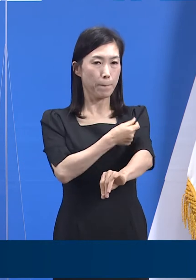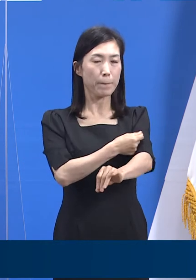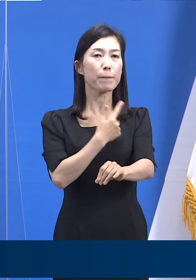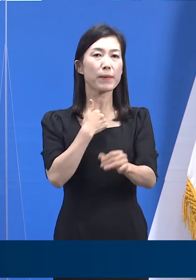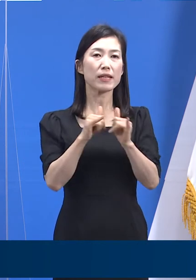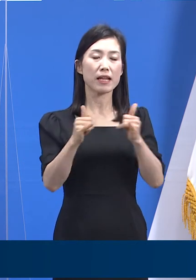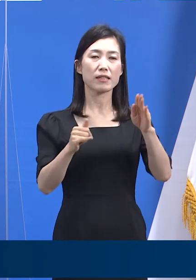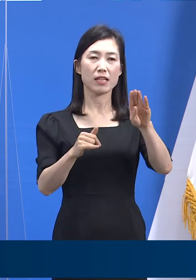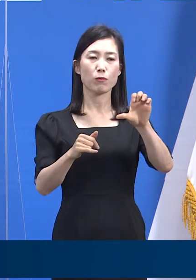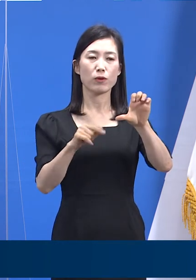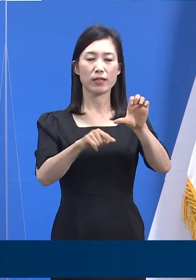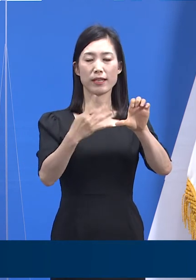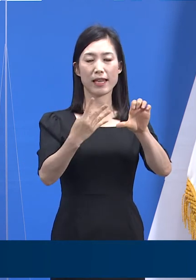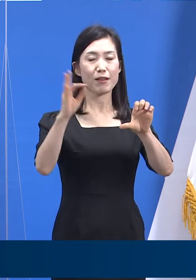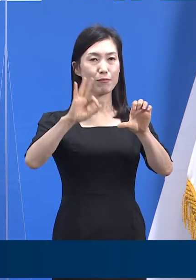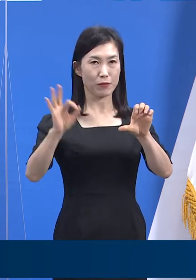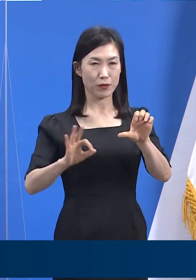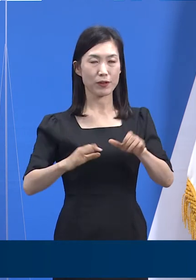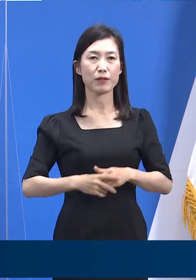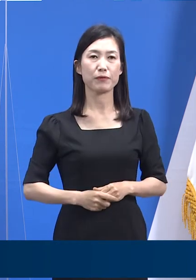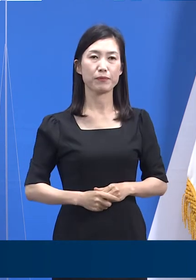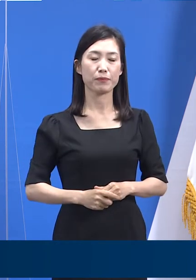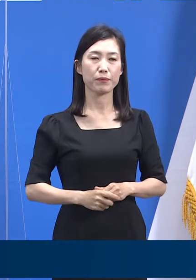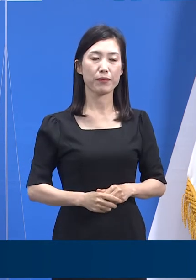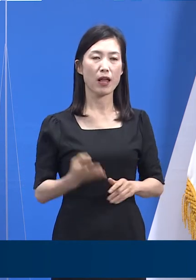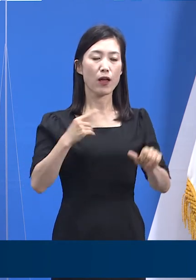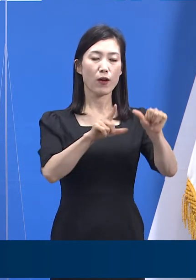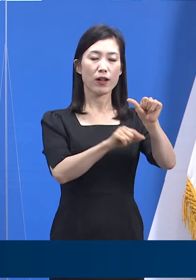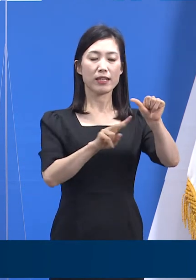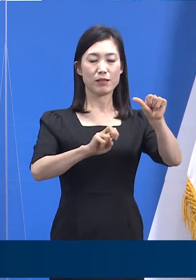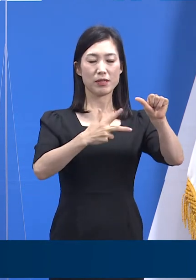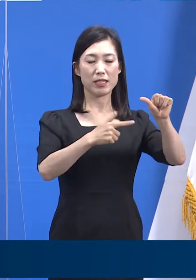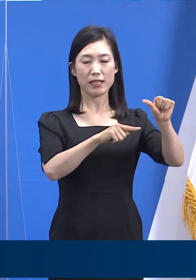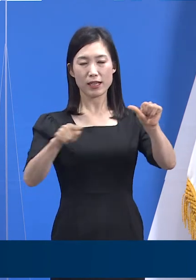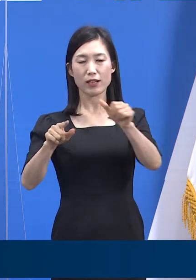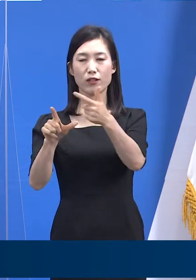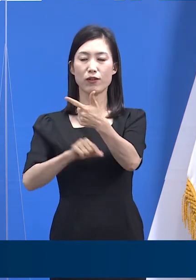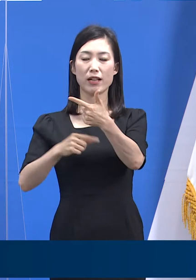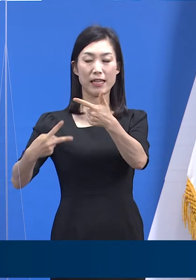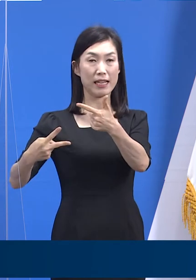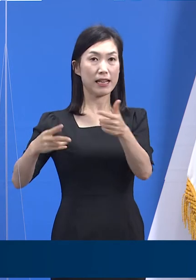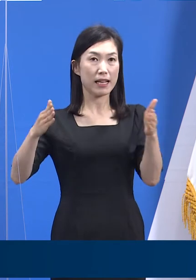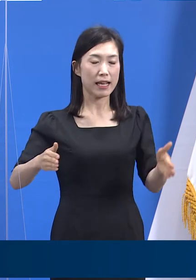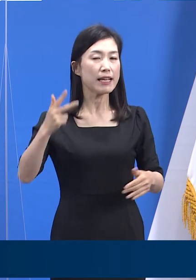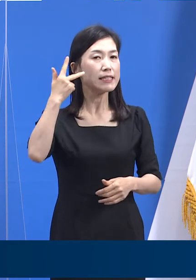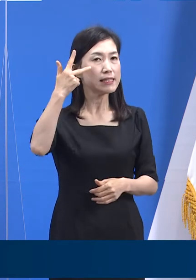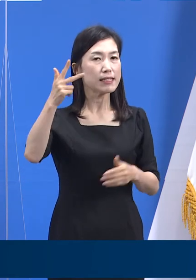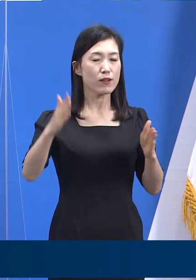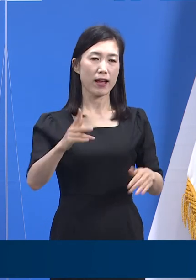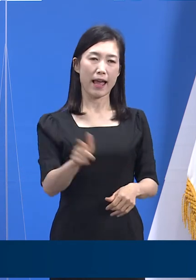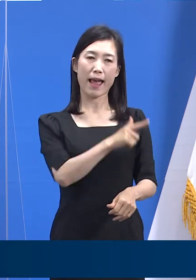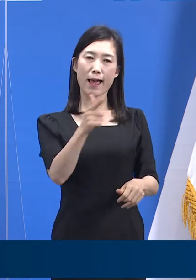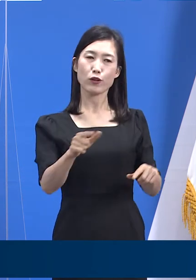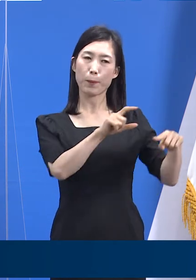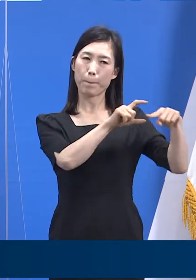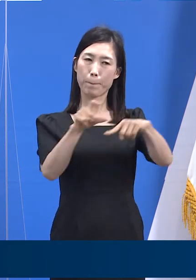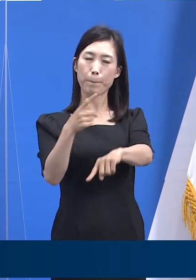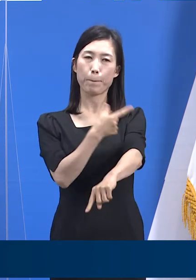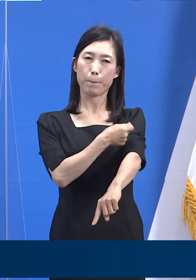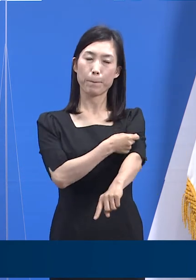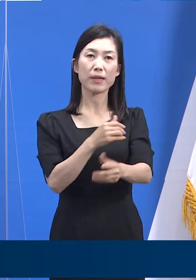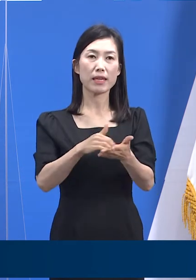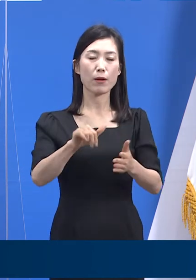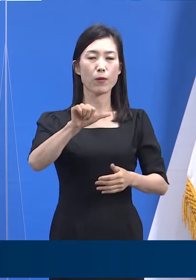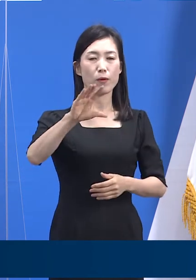.4%입니다. 5월 27일부터 6월 2일 사이 7일 동안 하루 평균 접종자